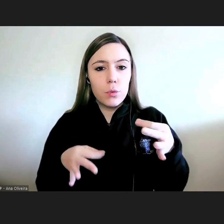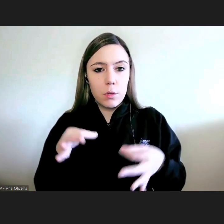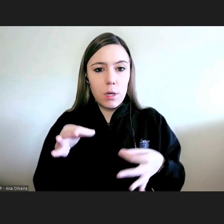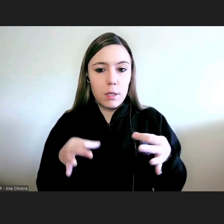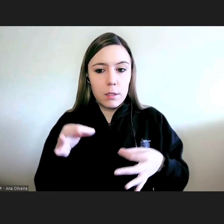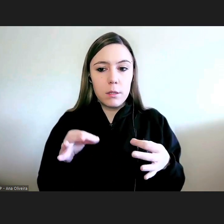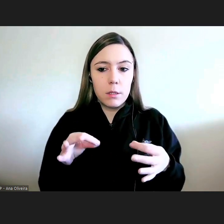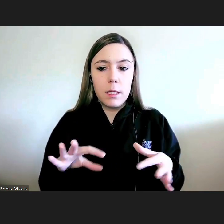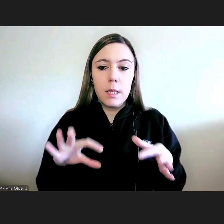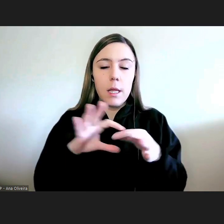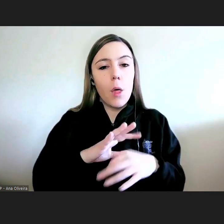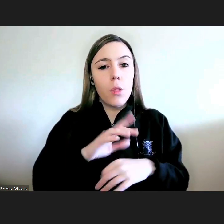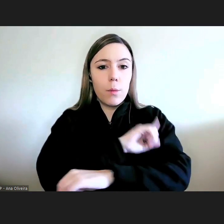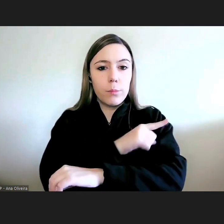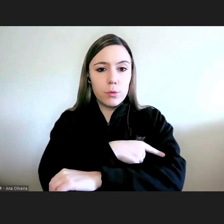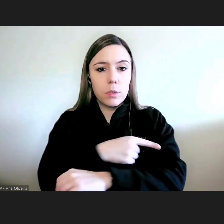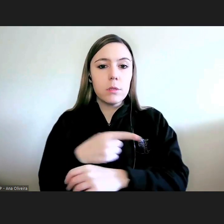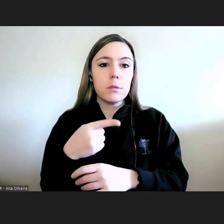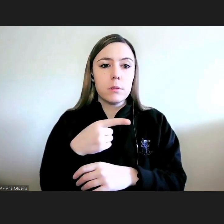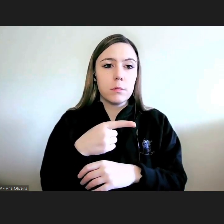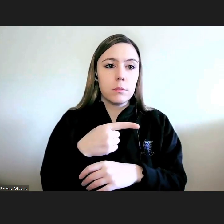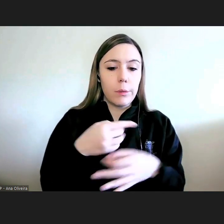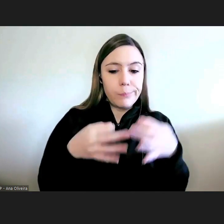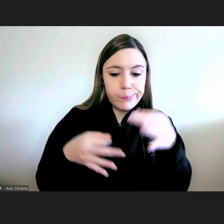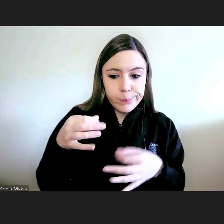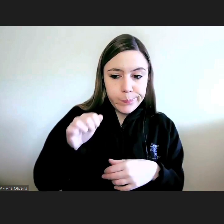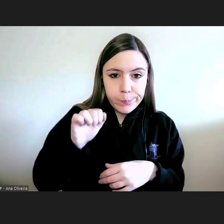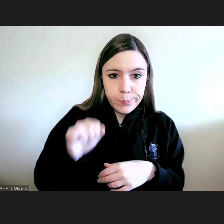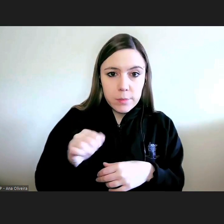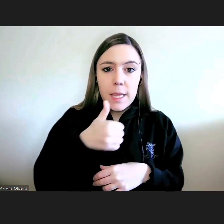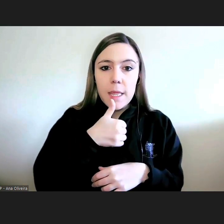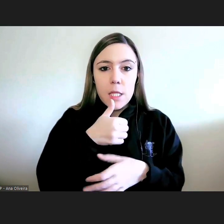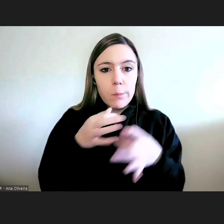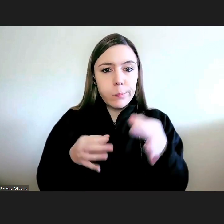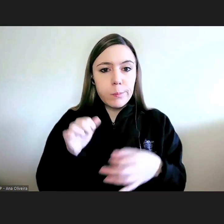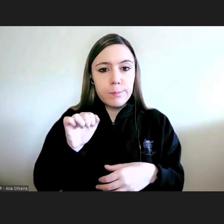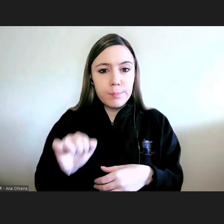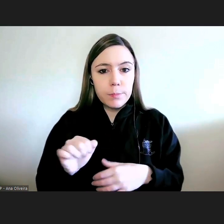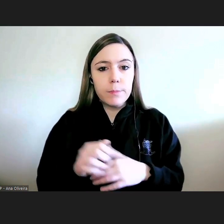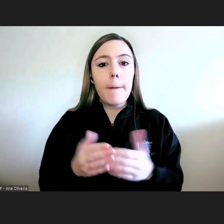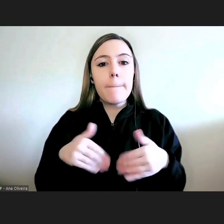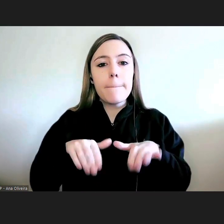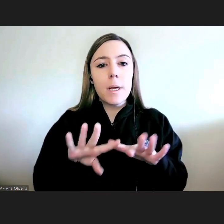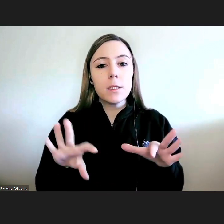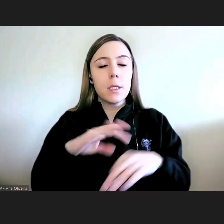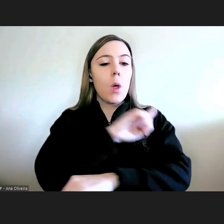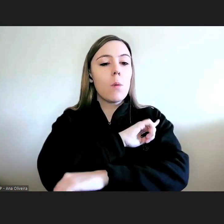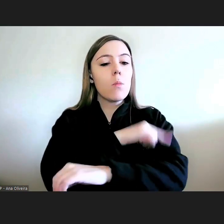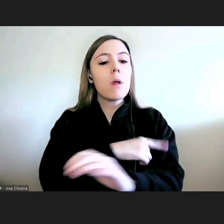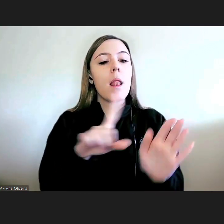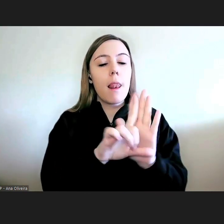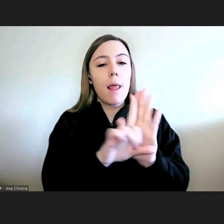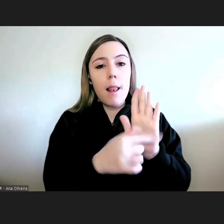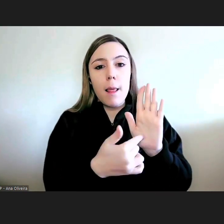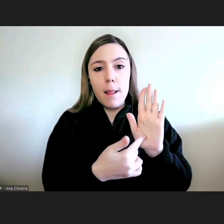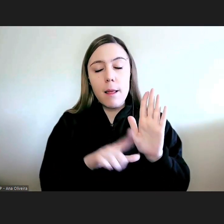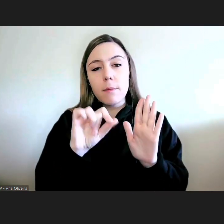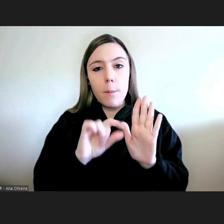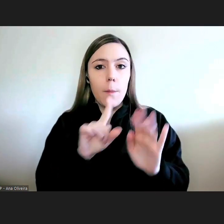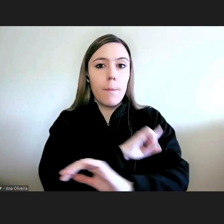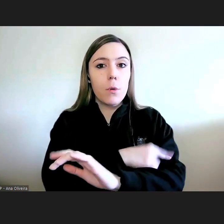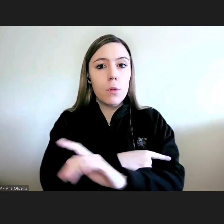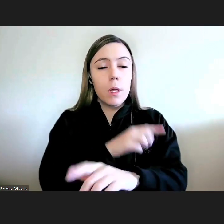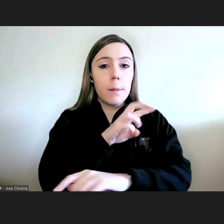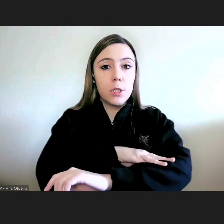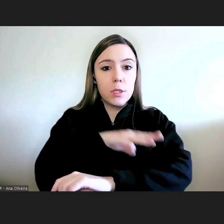enquanto poder judicial enquanto decisão judicial mas quanto ao poder legislativo e ao poder administrativo